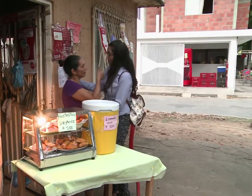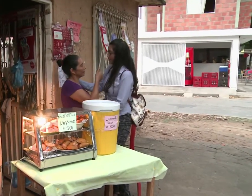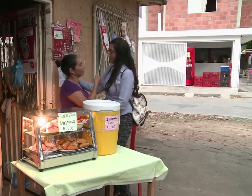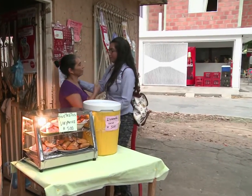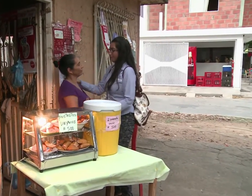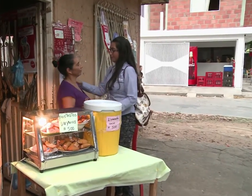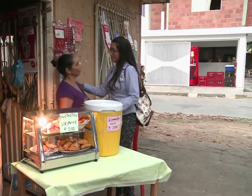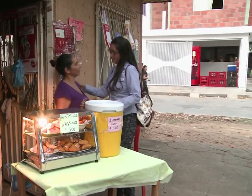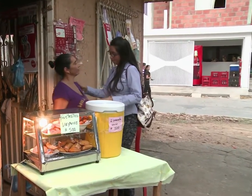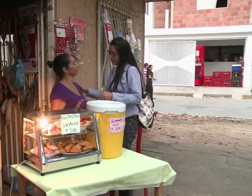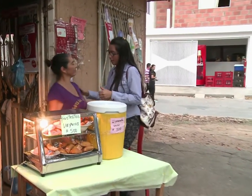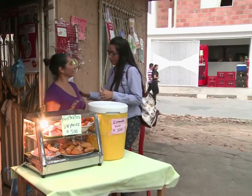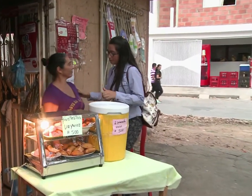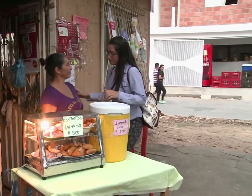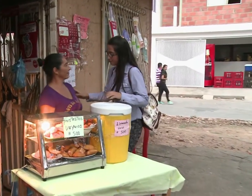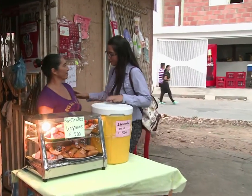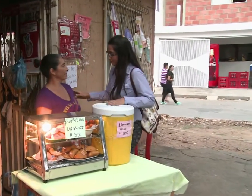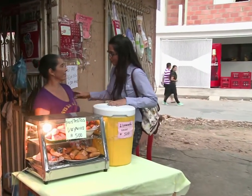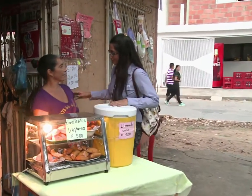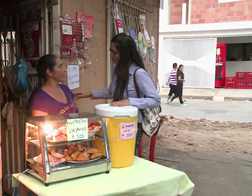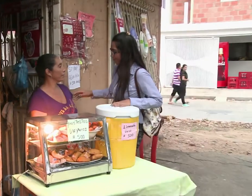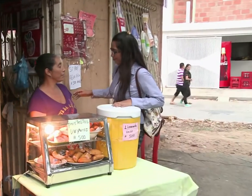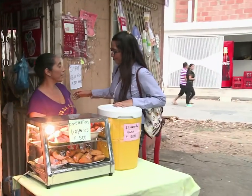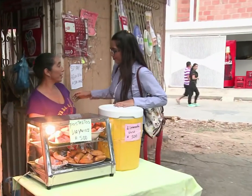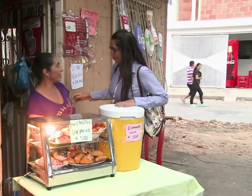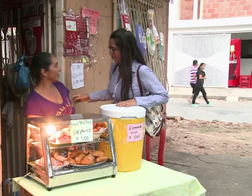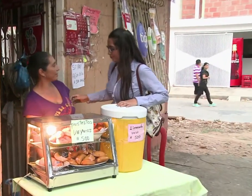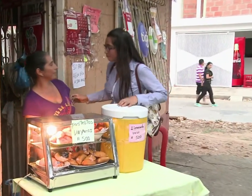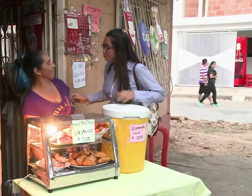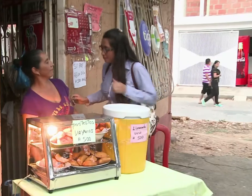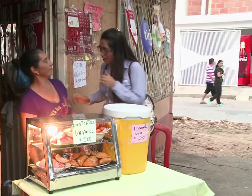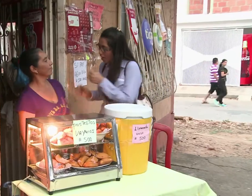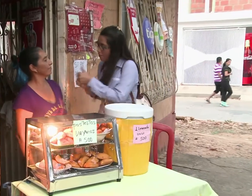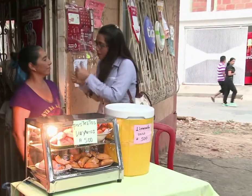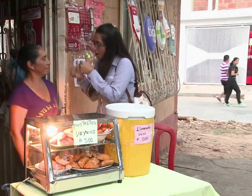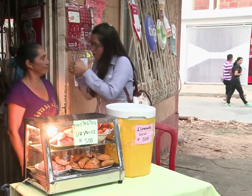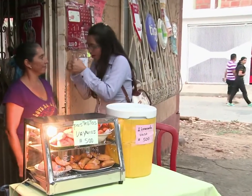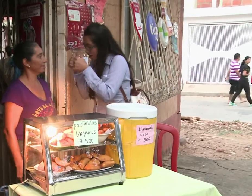bien, me siento muy feliz y muy contenta porque gracias a la inclusión estoy trabajando.